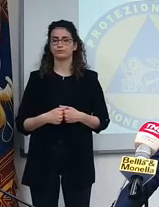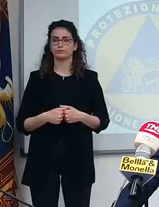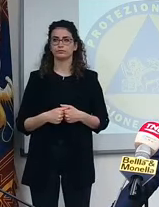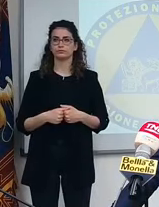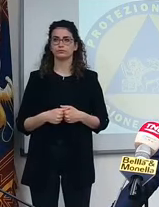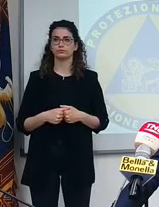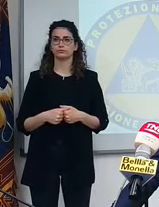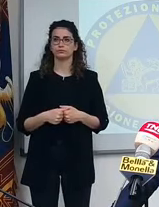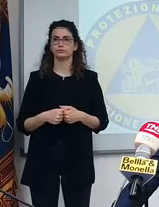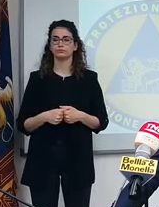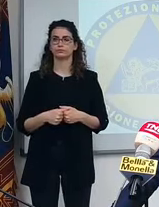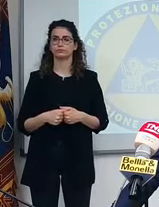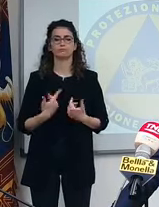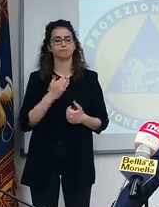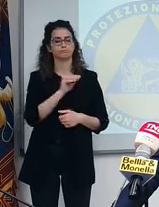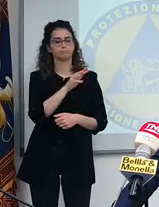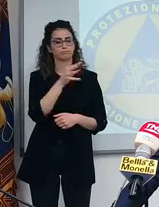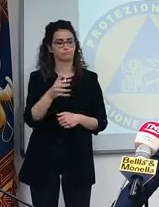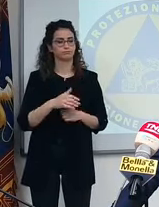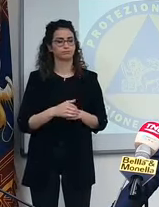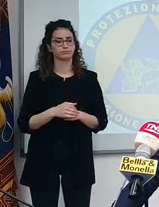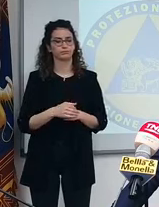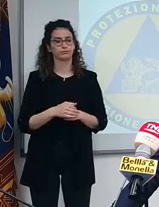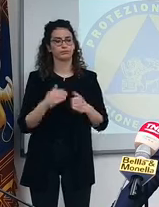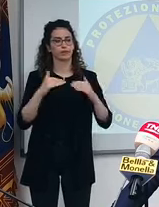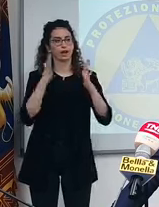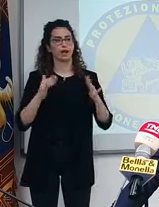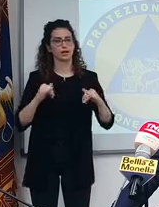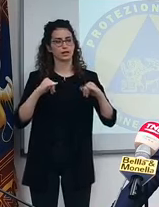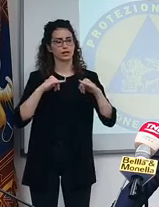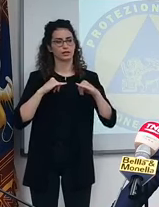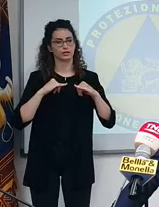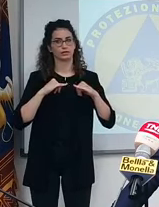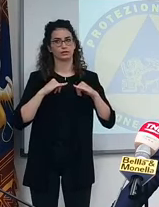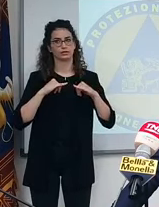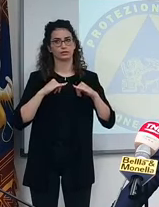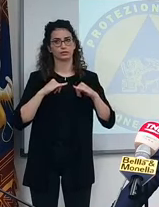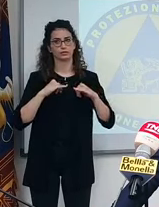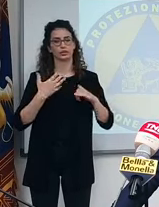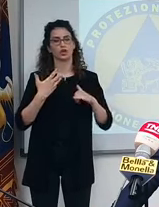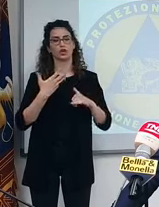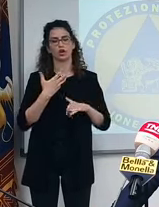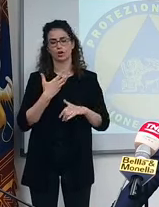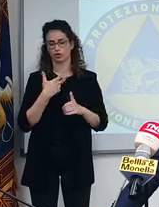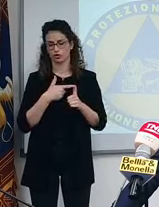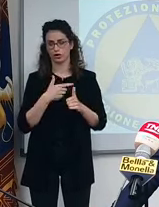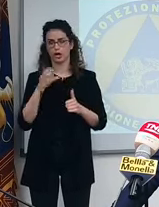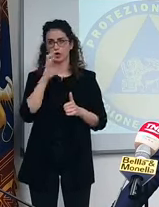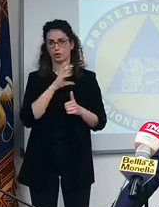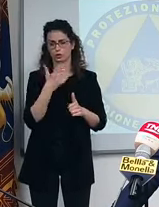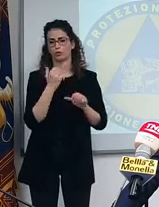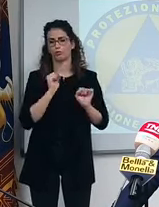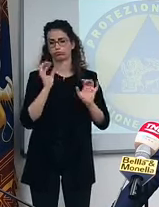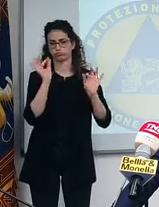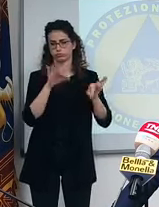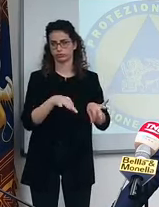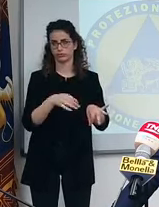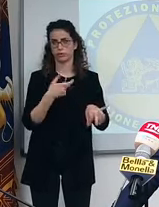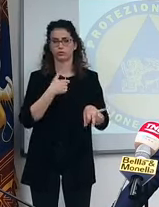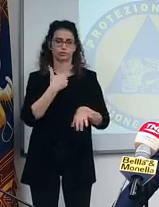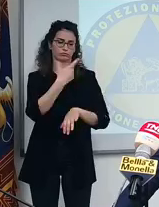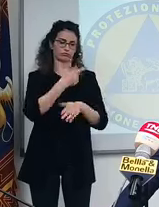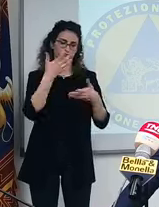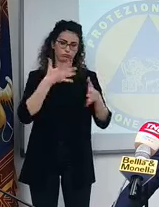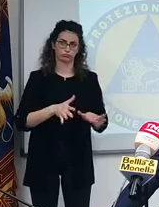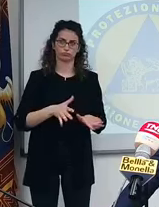Un'altra cosa vorrei dire, le case di riposo, abbiamo i turisti che probabilmente arriveranno qui perché saranno